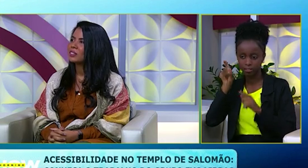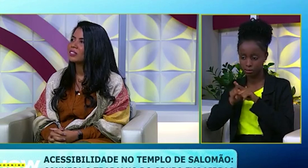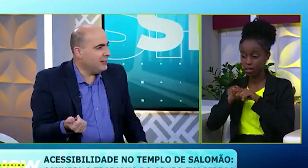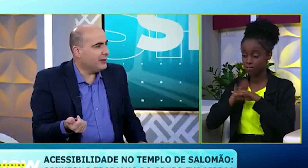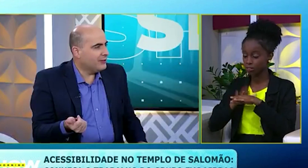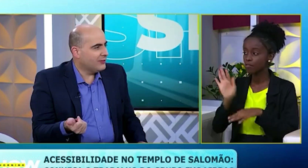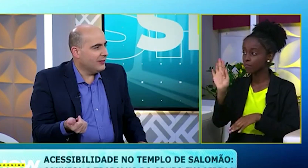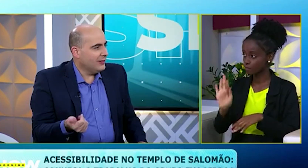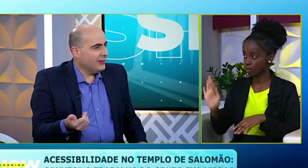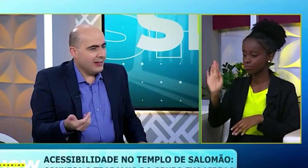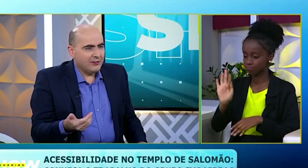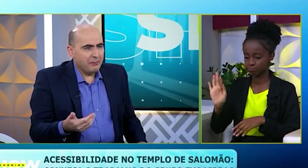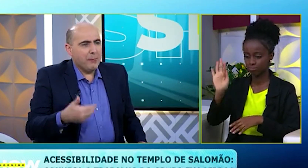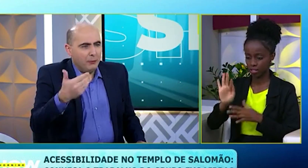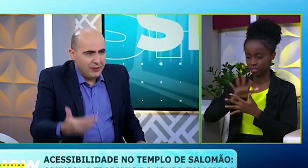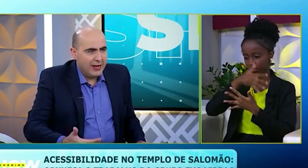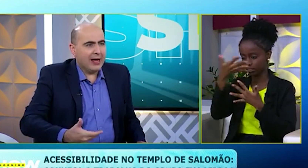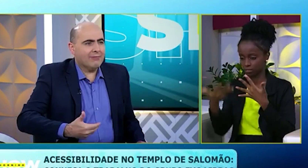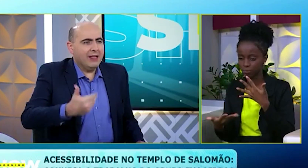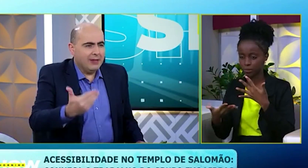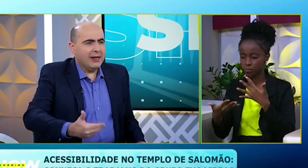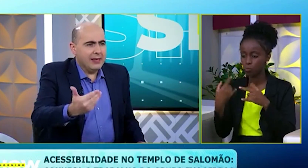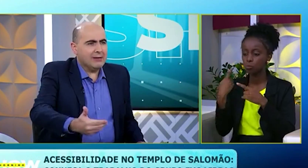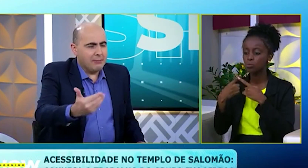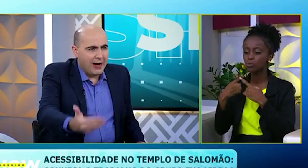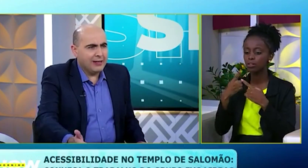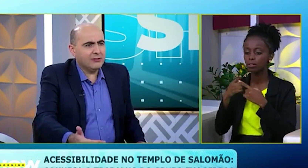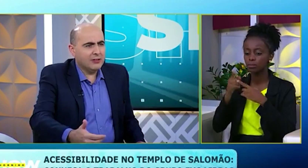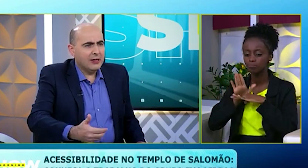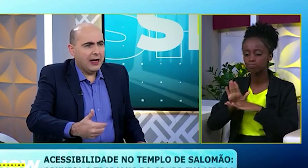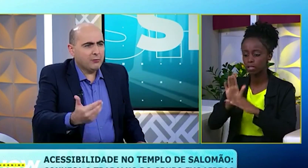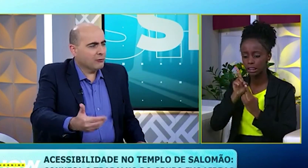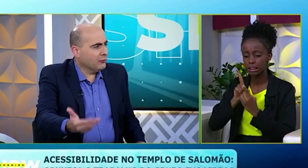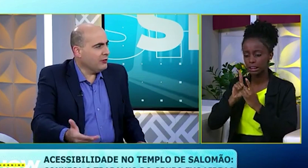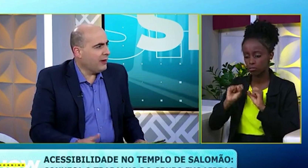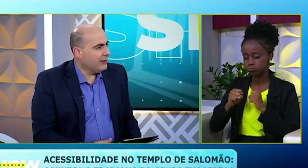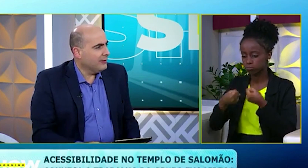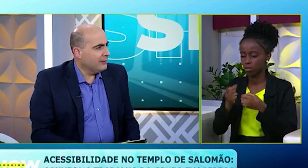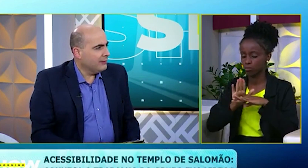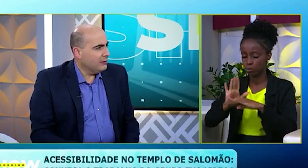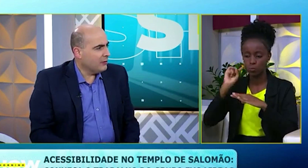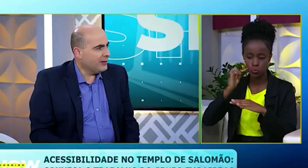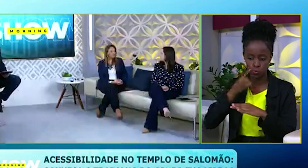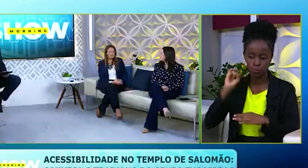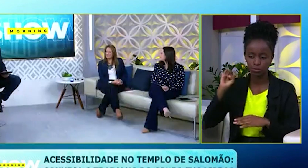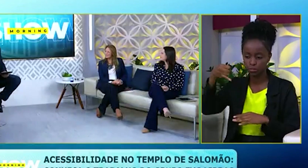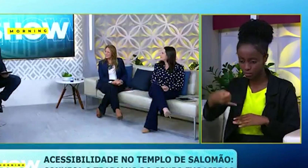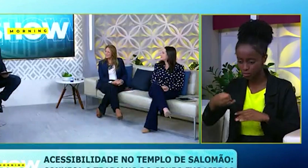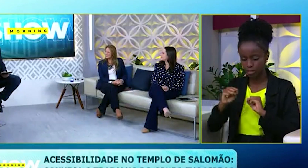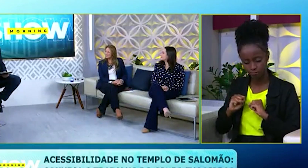faculdade de Libras. Sim, que legal. Quer dizer, para poder atender ainda mais as pessoas que vêm. Isso é uma